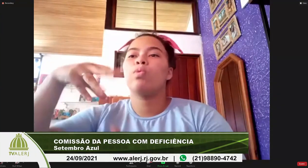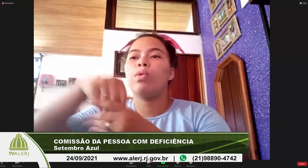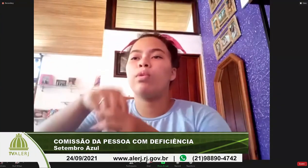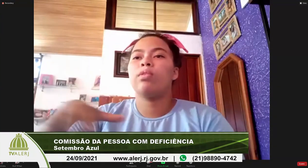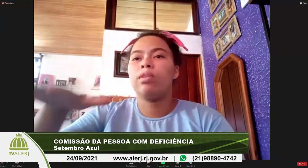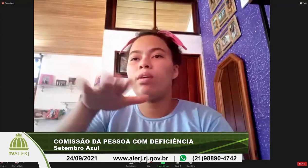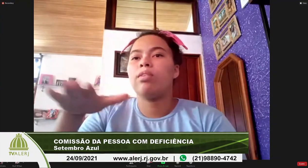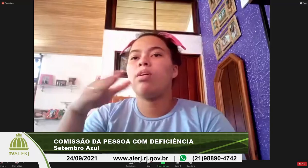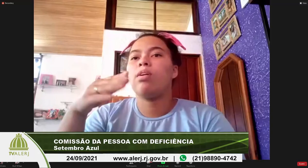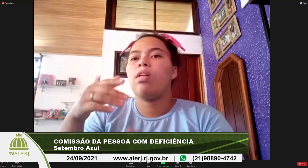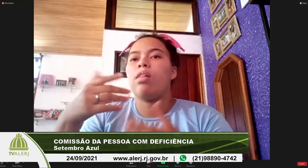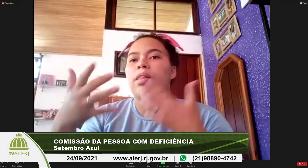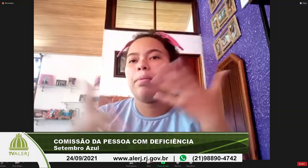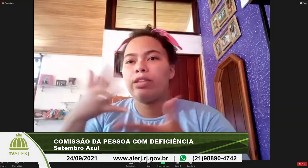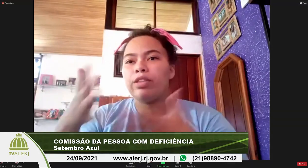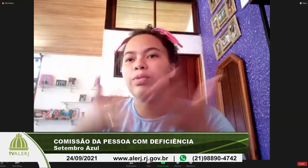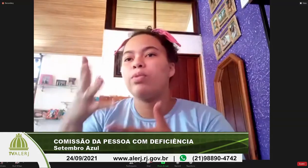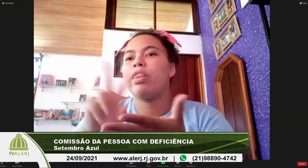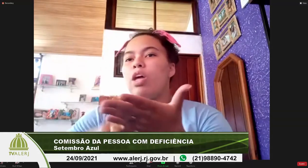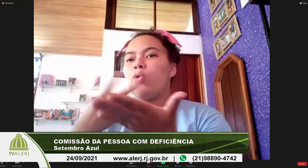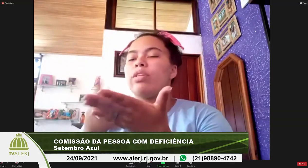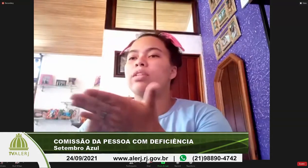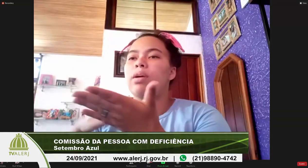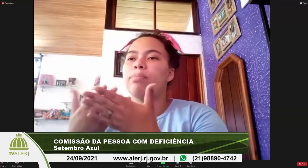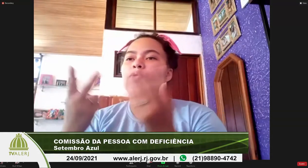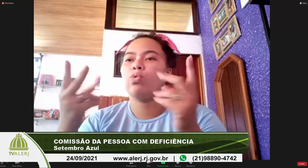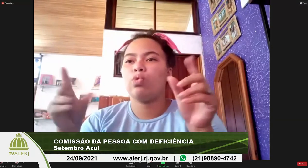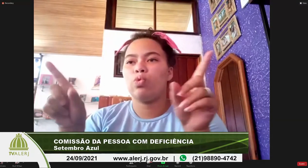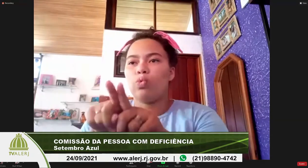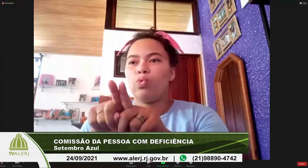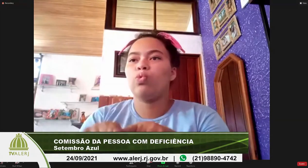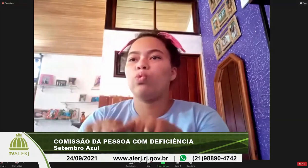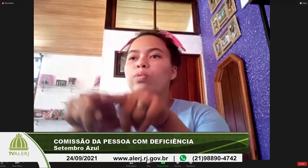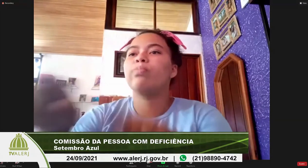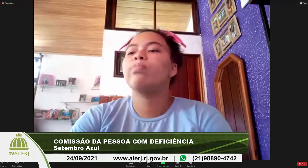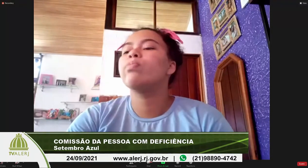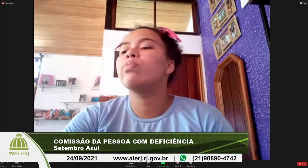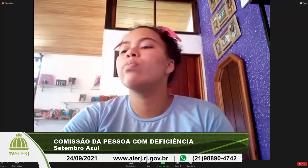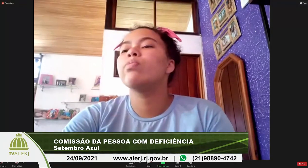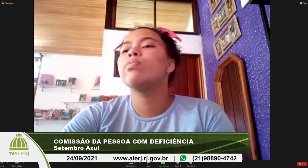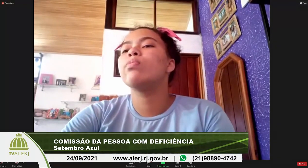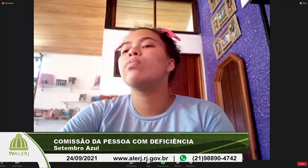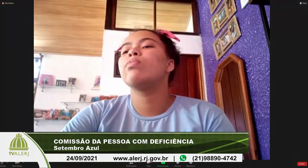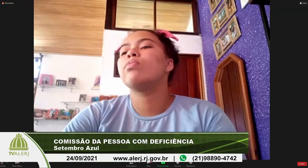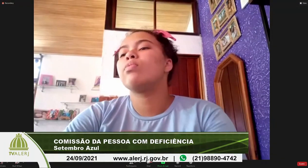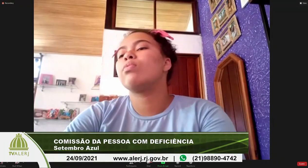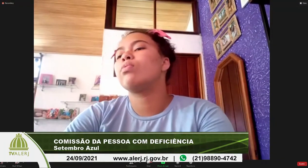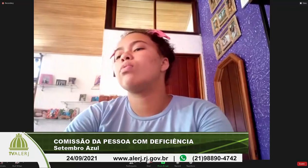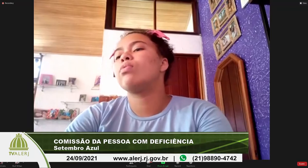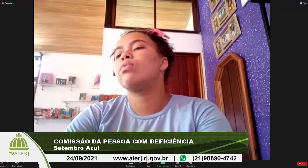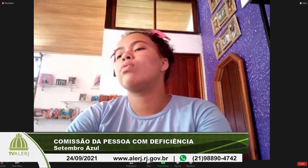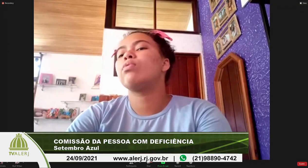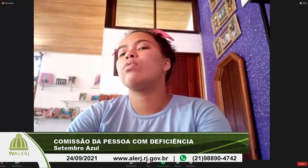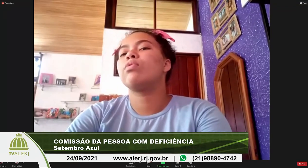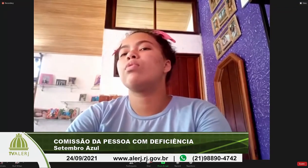libras surdo com banca avaliativa em libras e tradutores intérpretes o